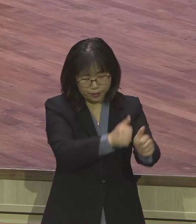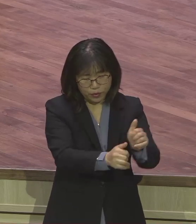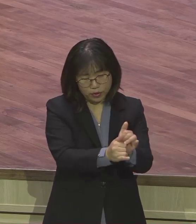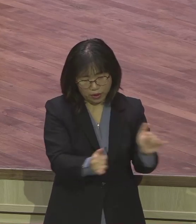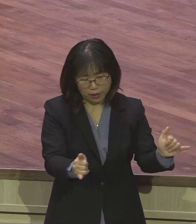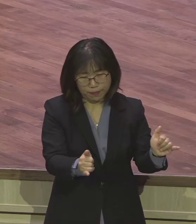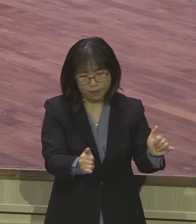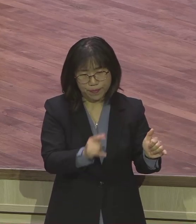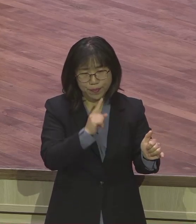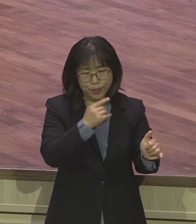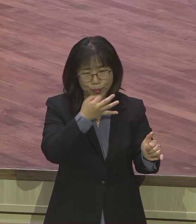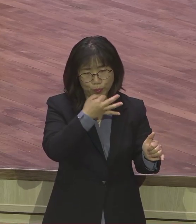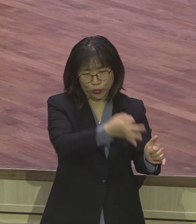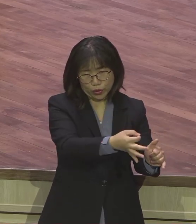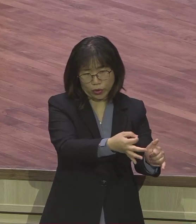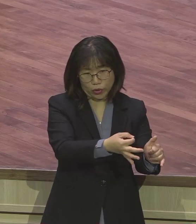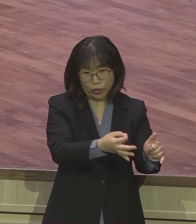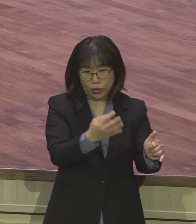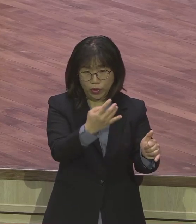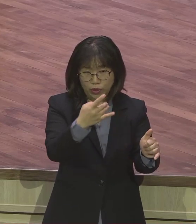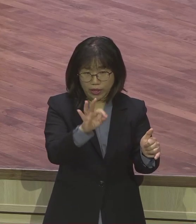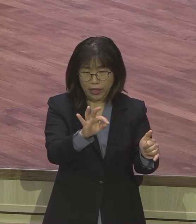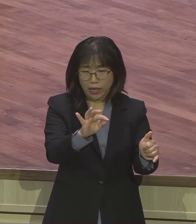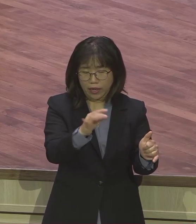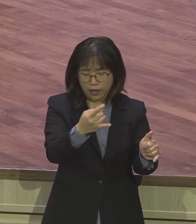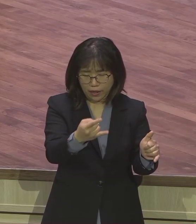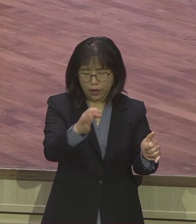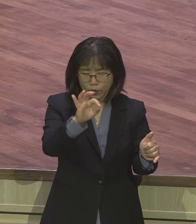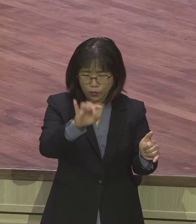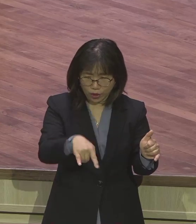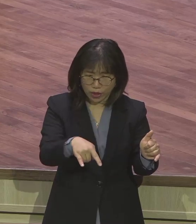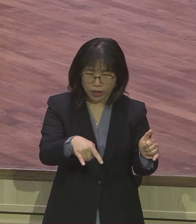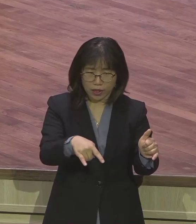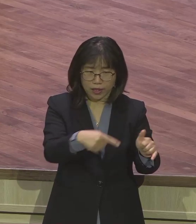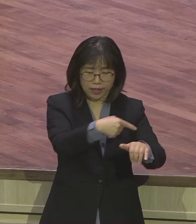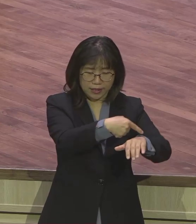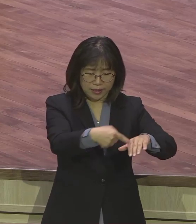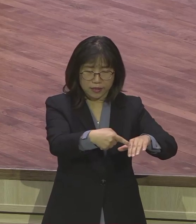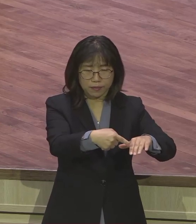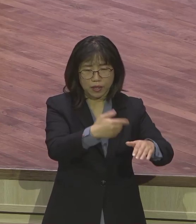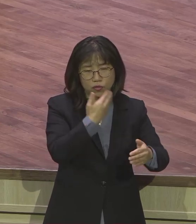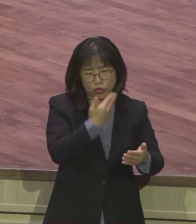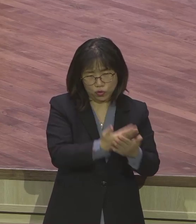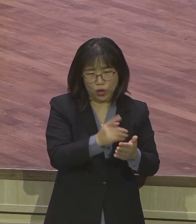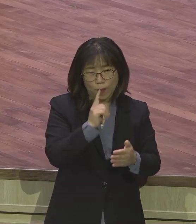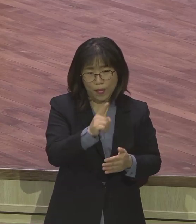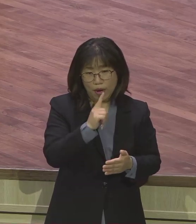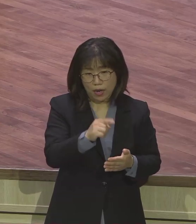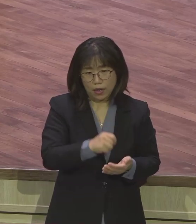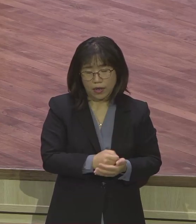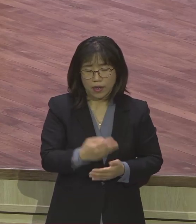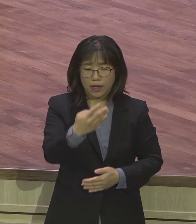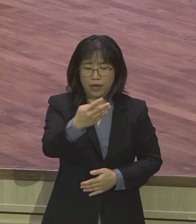레위 남자 레위 여자 레위 집화라고 왜 말했을까. 레위가 뭐냐 레위 집화가.